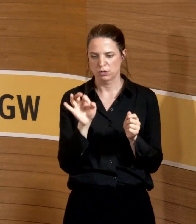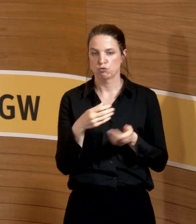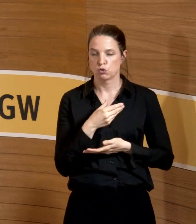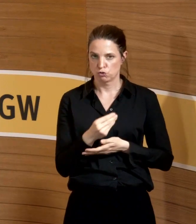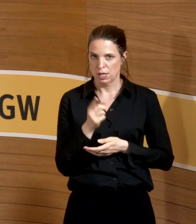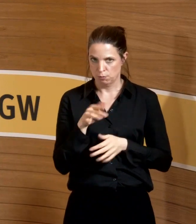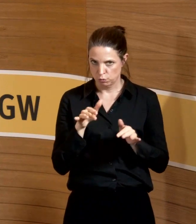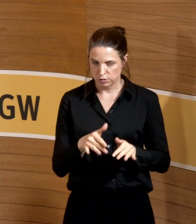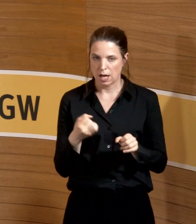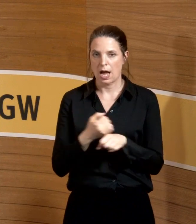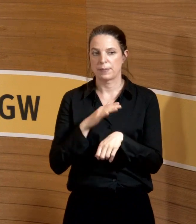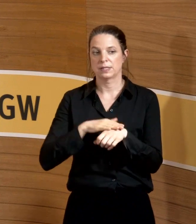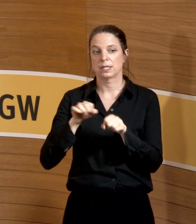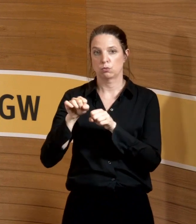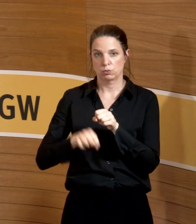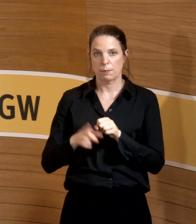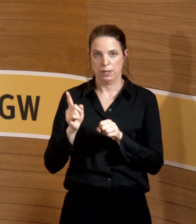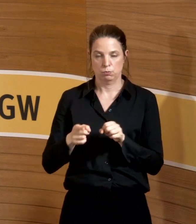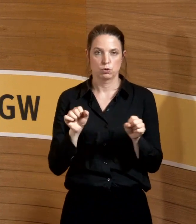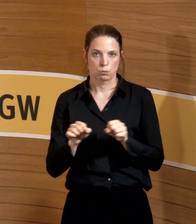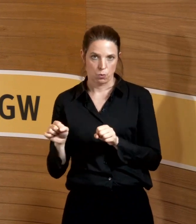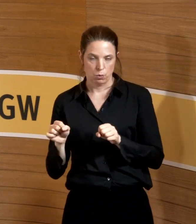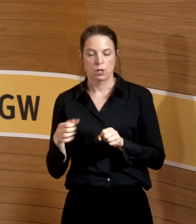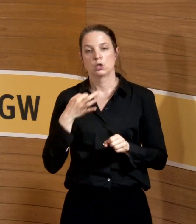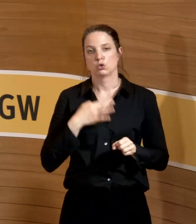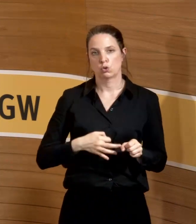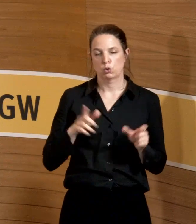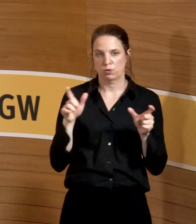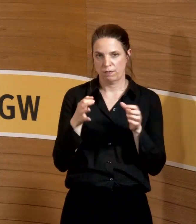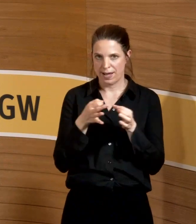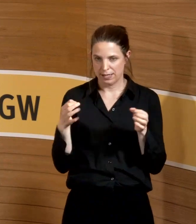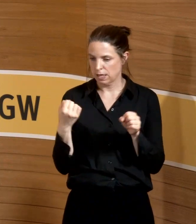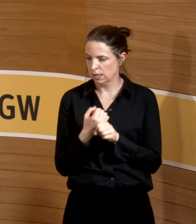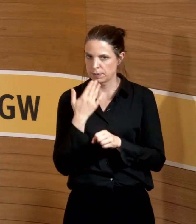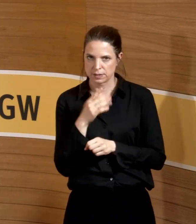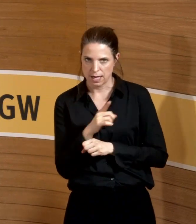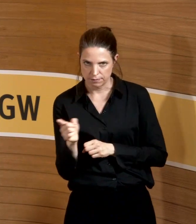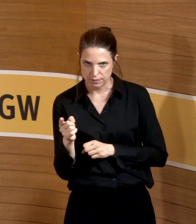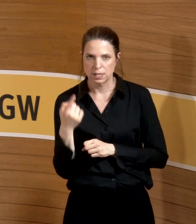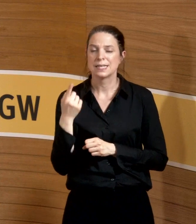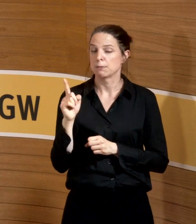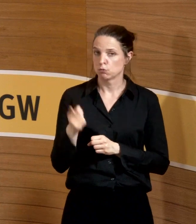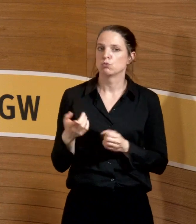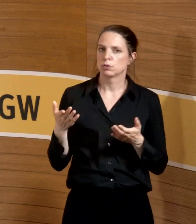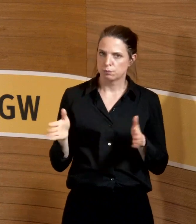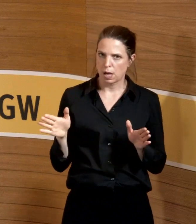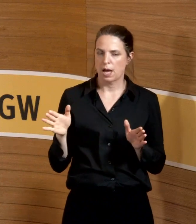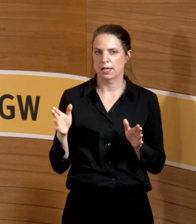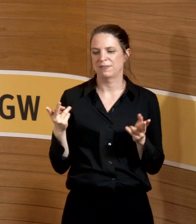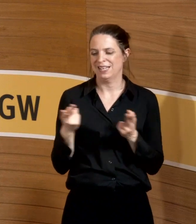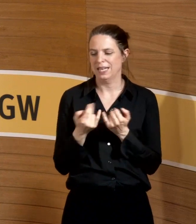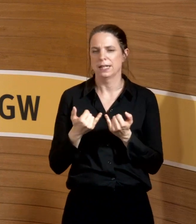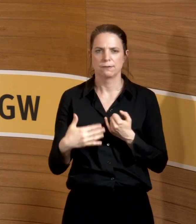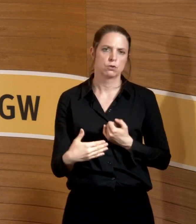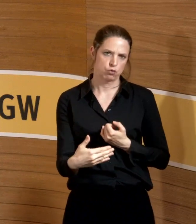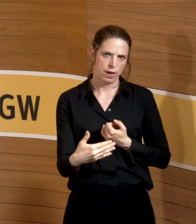möglich. Keine Arbeit an Sonn- und Feiertagen. Auch wenn sie sich, sie muss sich auch bereit erklären, wieder ähnlich wie bei der